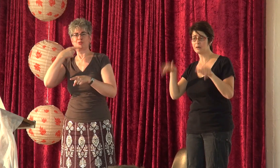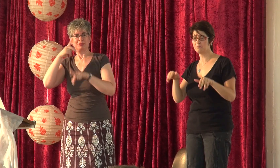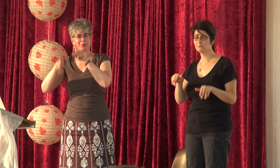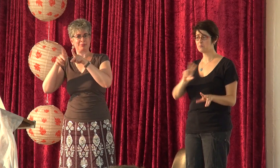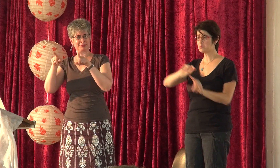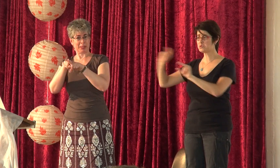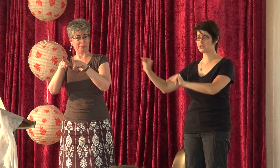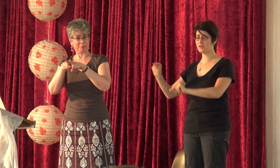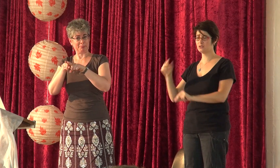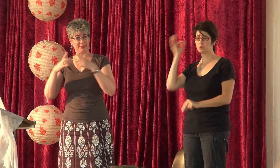שחרשים